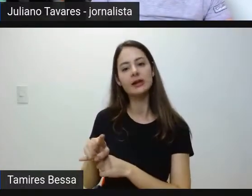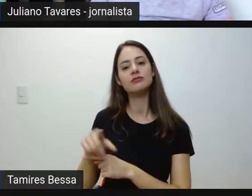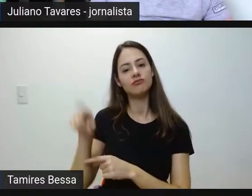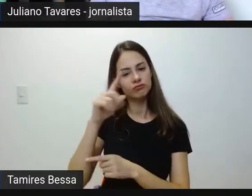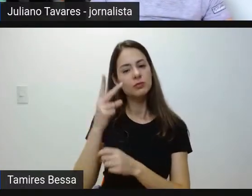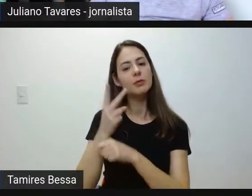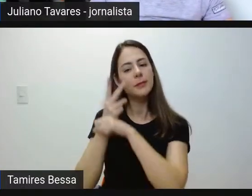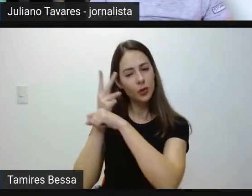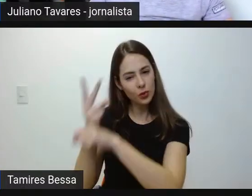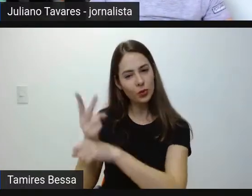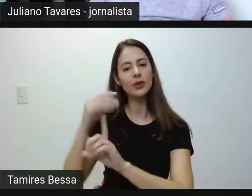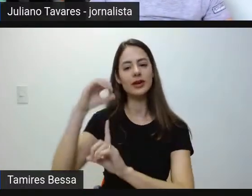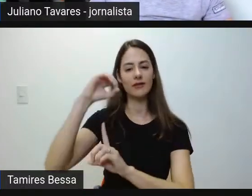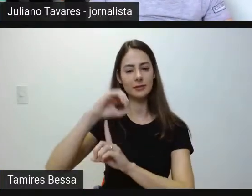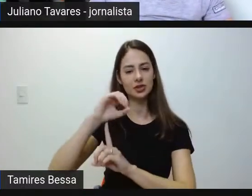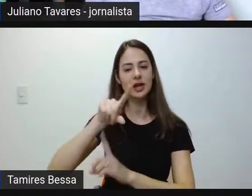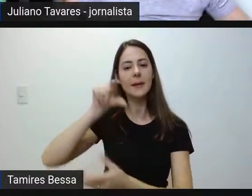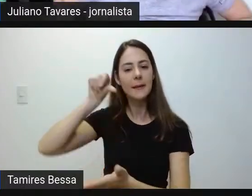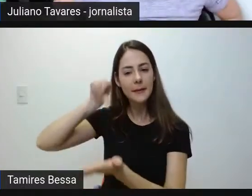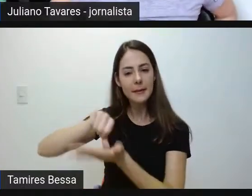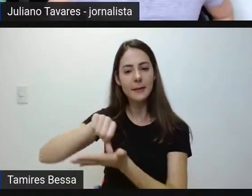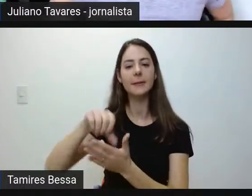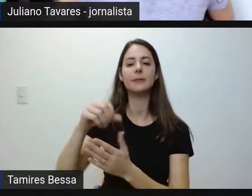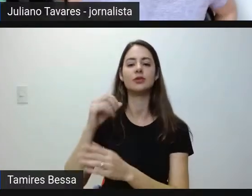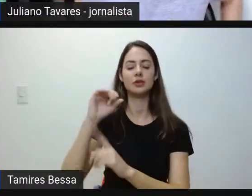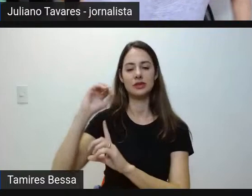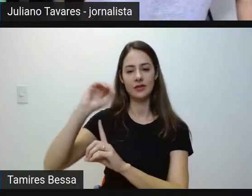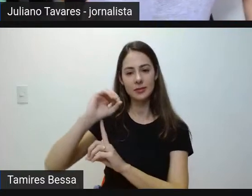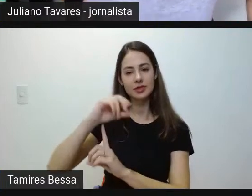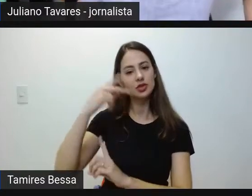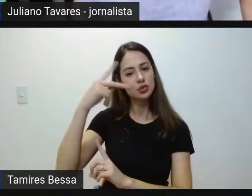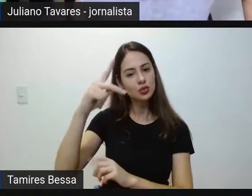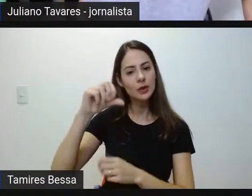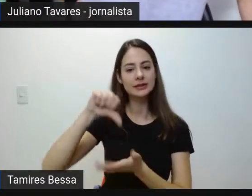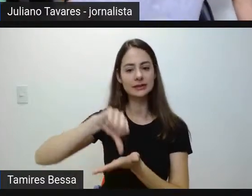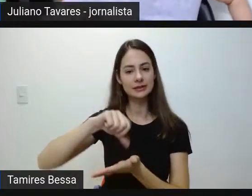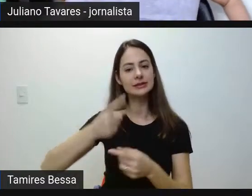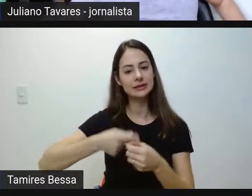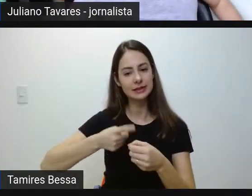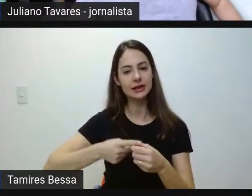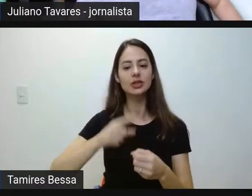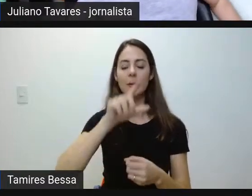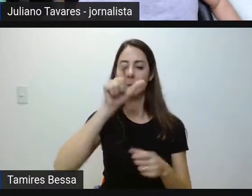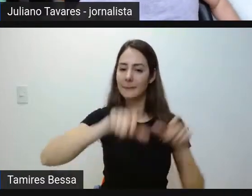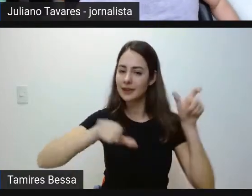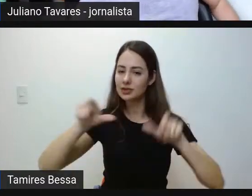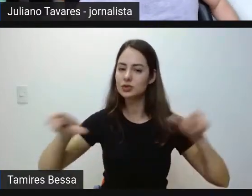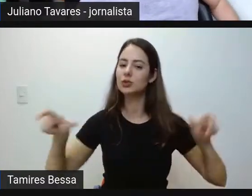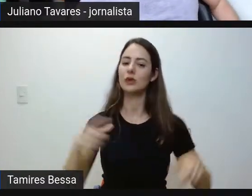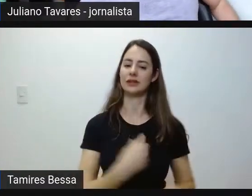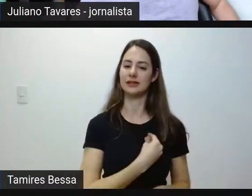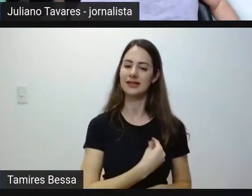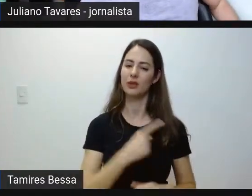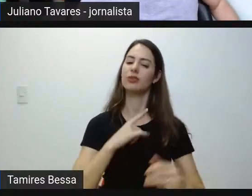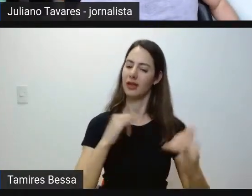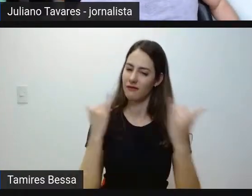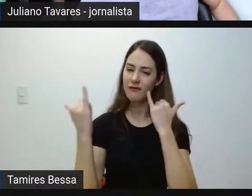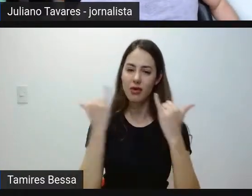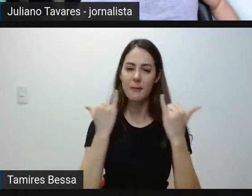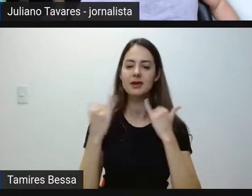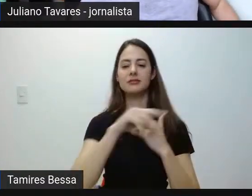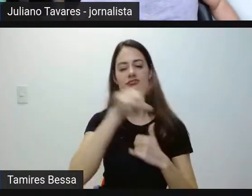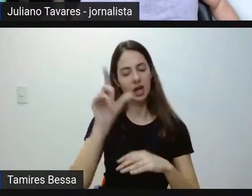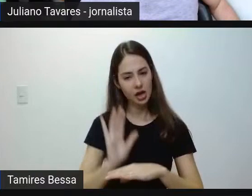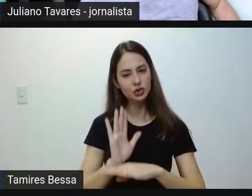IFMG, procura o campus do IFMG na sua cidade. As pessoas estão lá, elas têm essas informações, elas vão ajudar